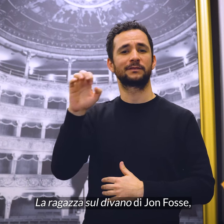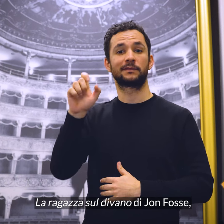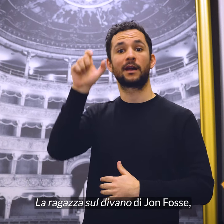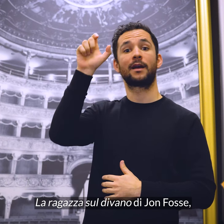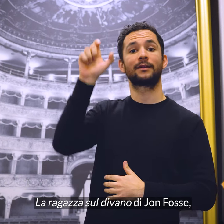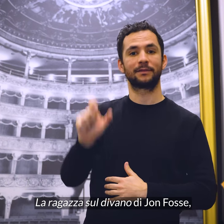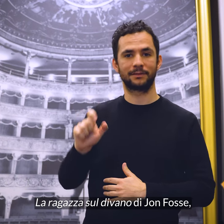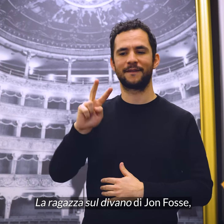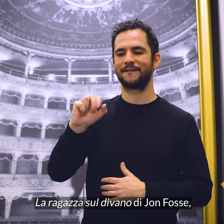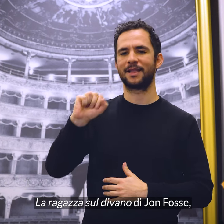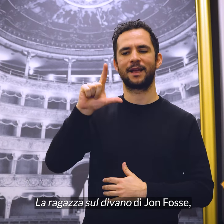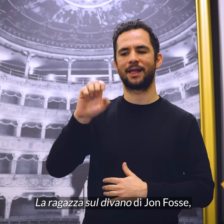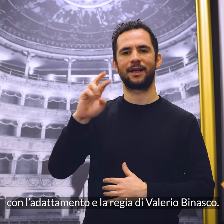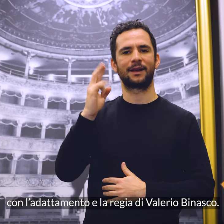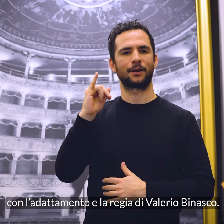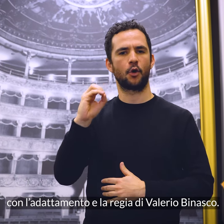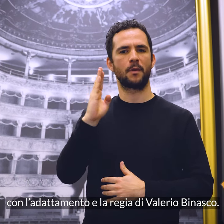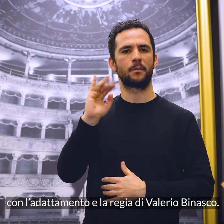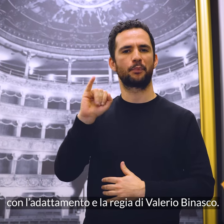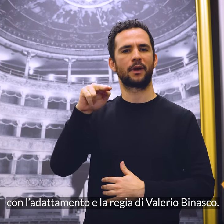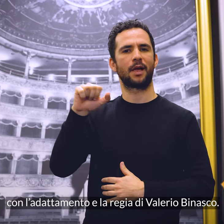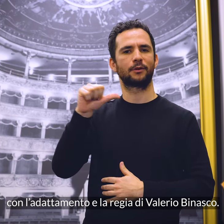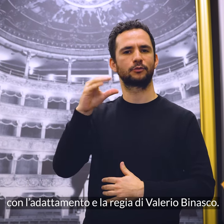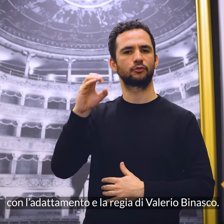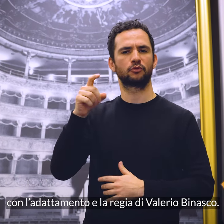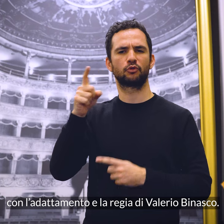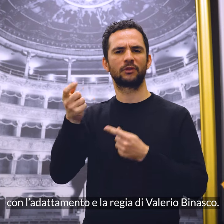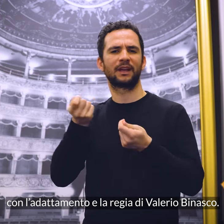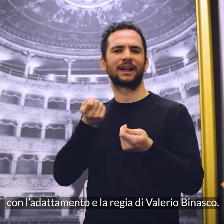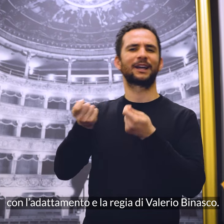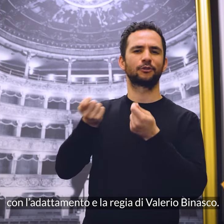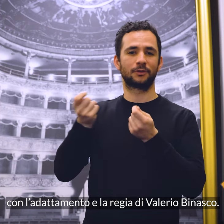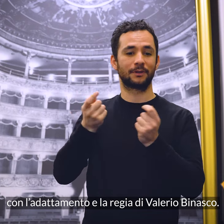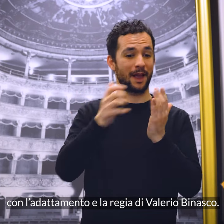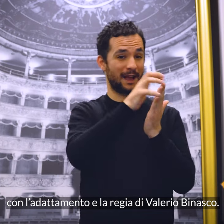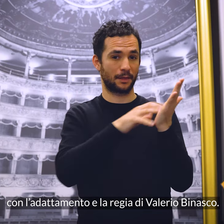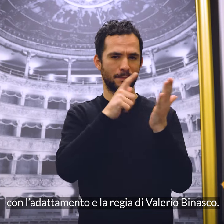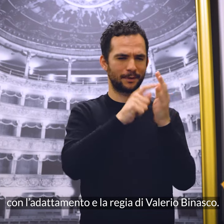Jon Fosse, con l'adattamento e la regia di Valerio Binasco.